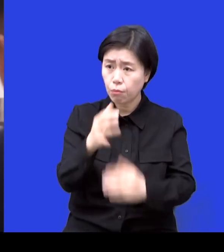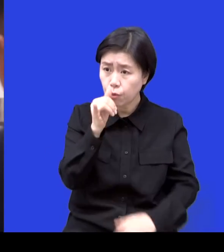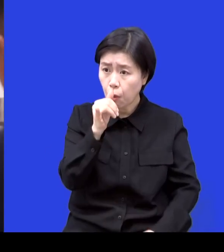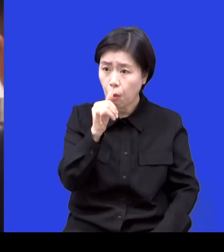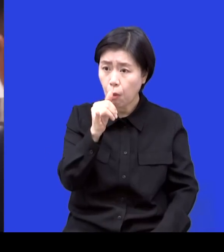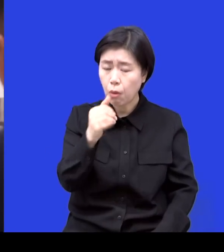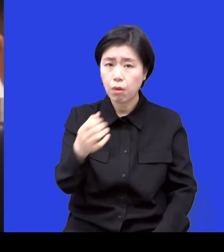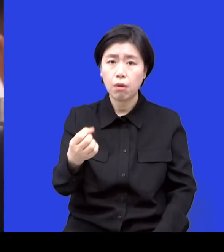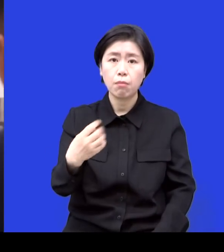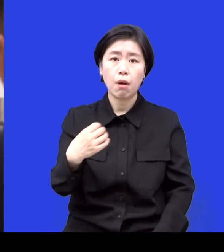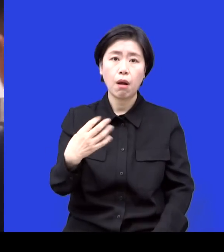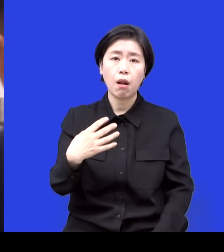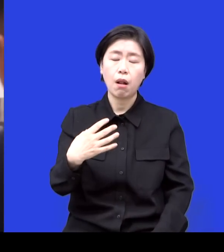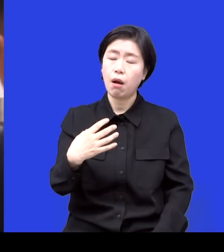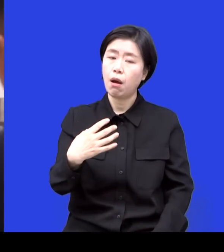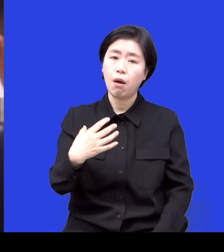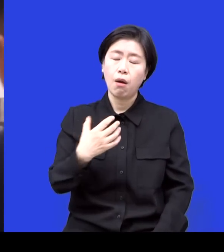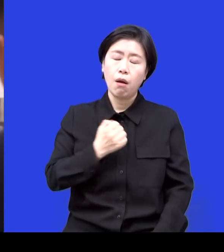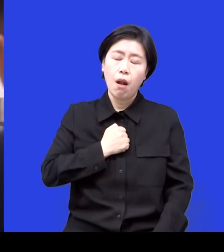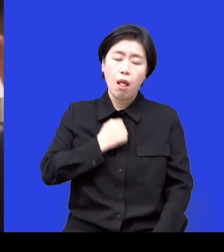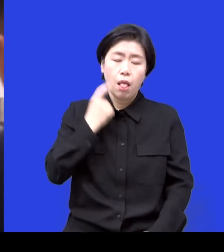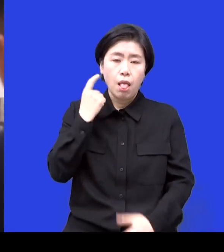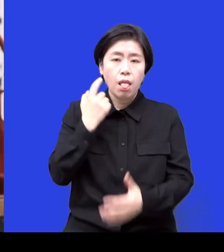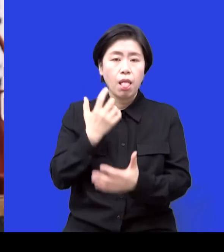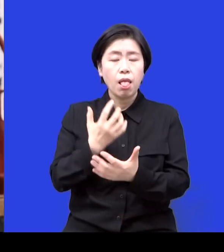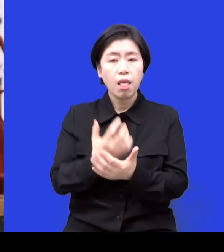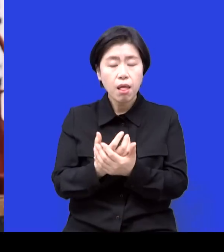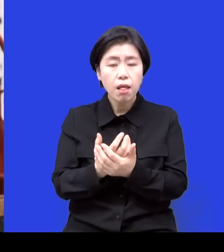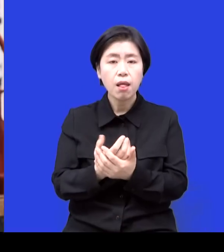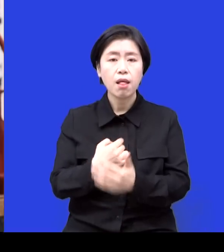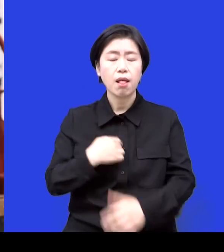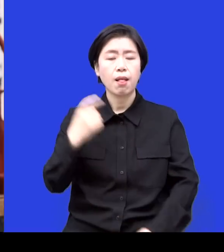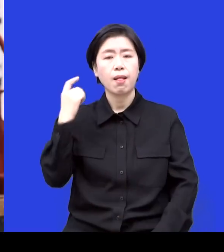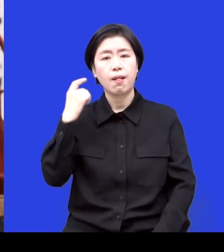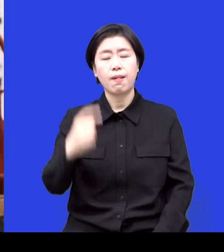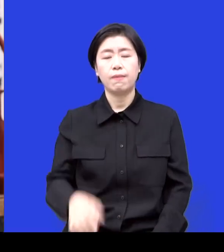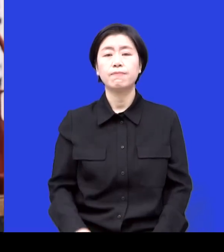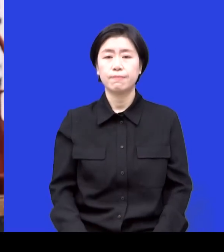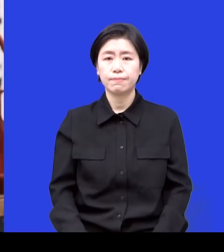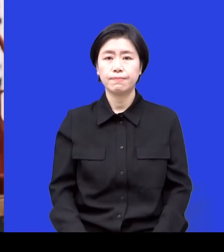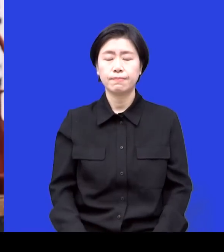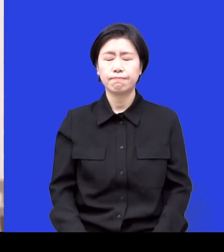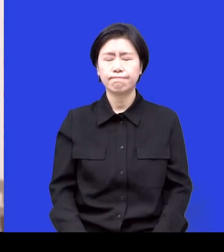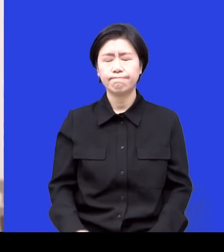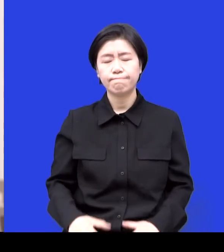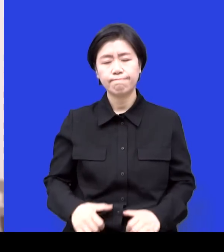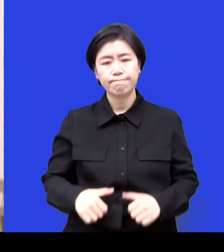사회에서 이슈화되는 것들이 그 안에서도 계속 있더라고요. 그런 거 보면 저 피가 너무 거꾸로 쏟아요.